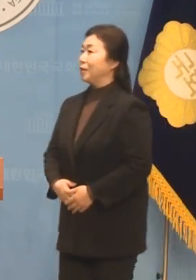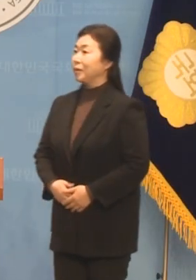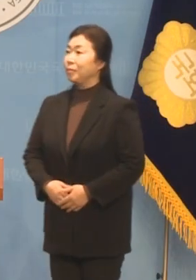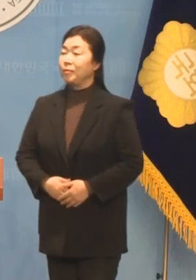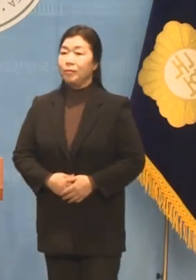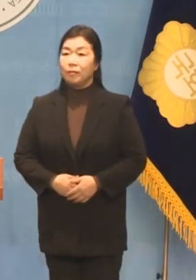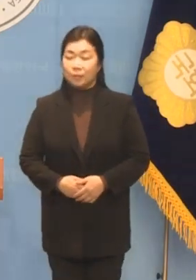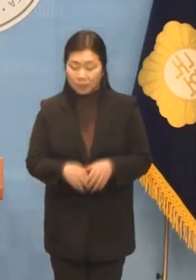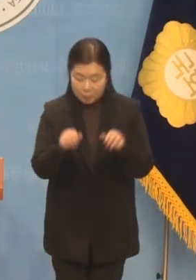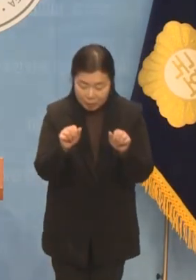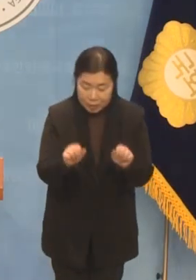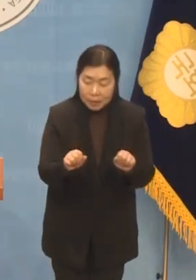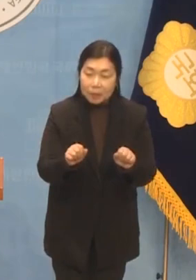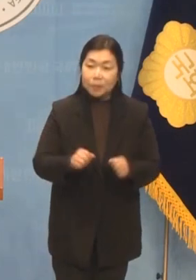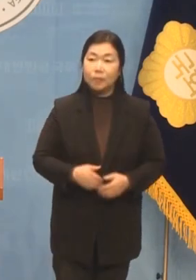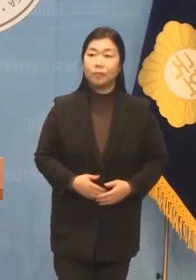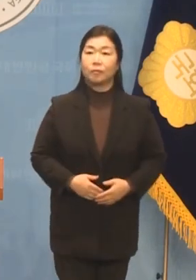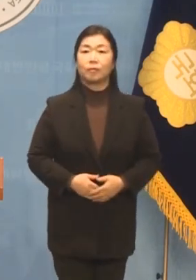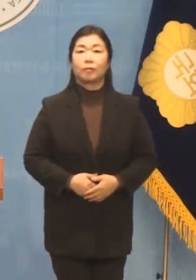안녕하십니까